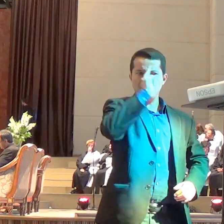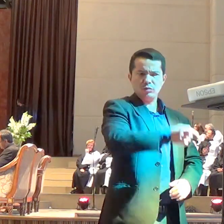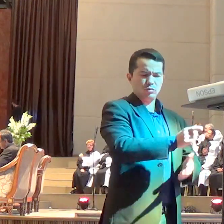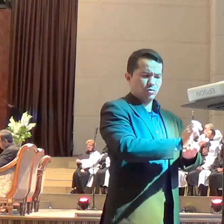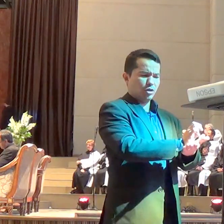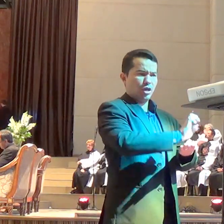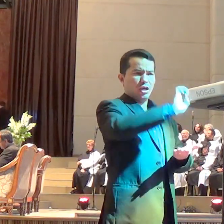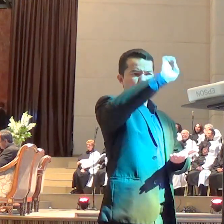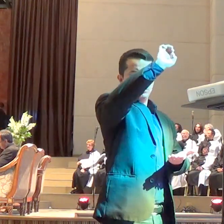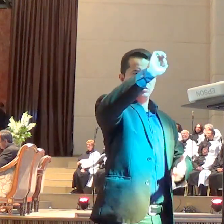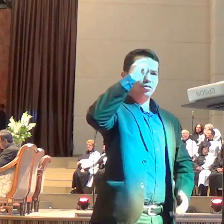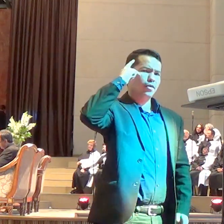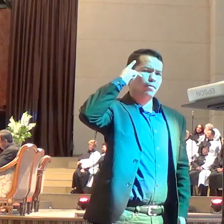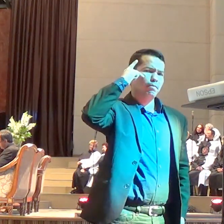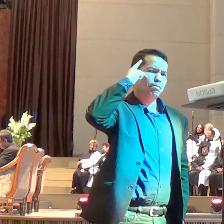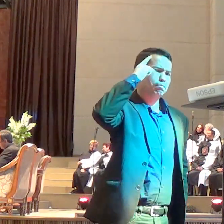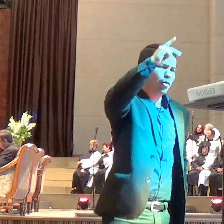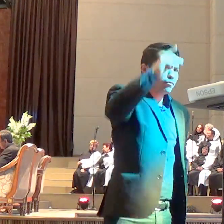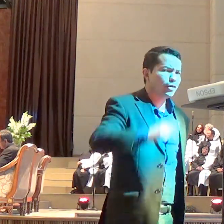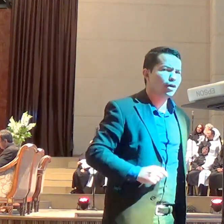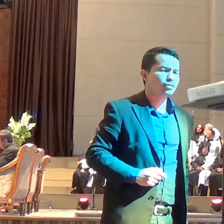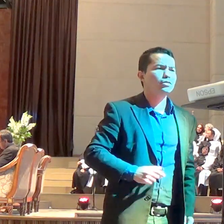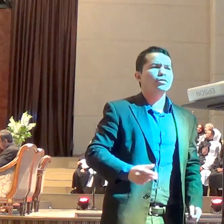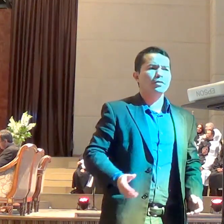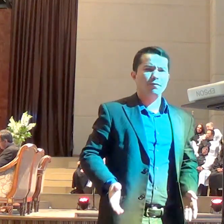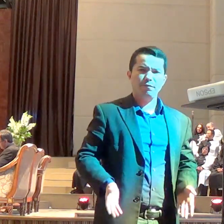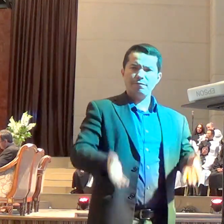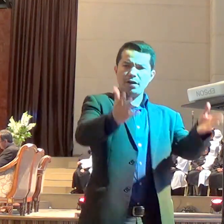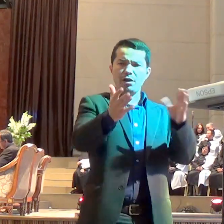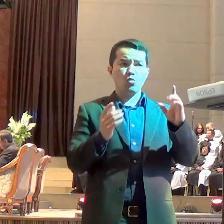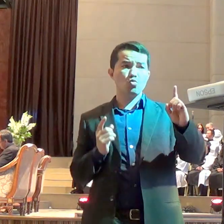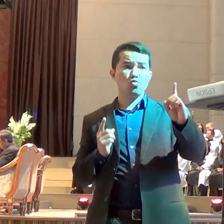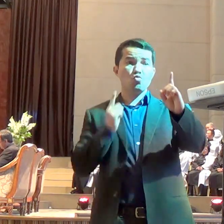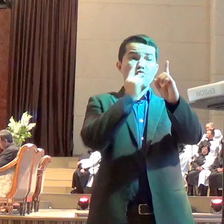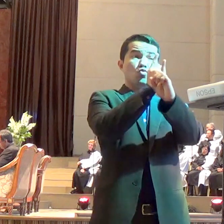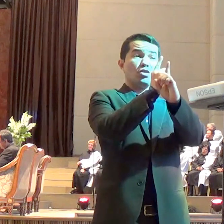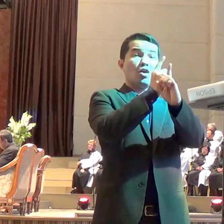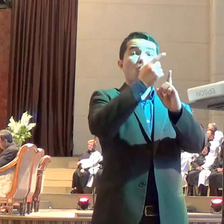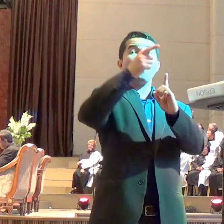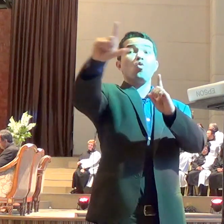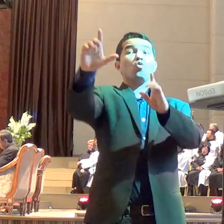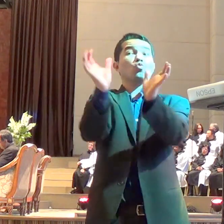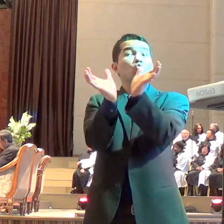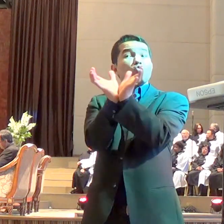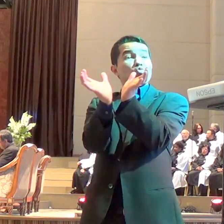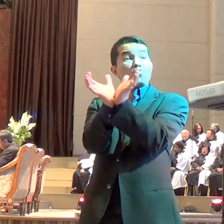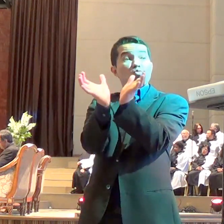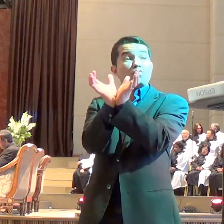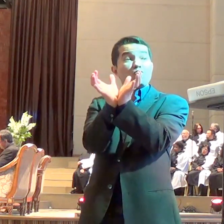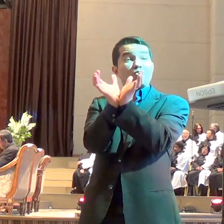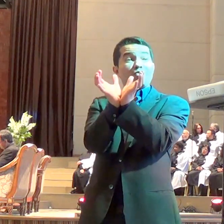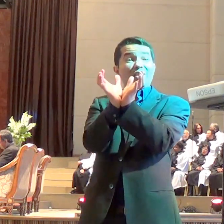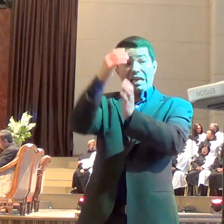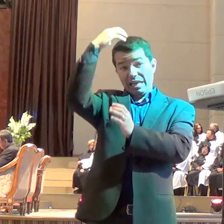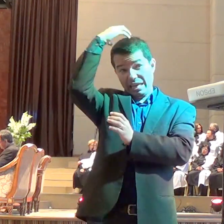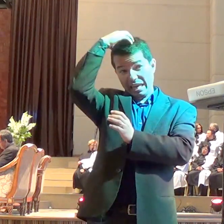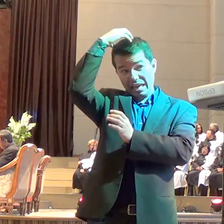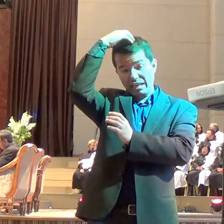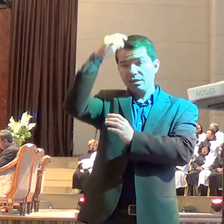profeta de Tisbé, fosse encontrar-se com os mensageiros do rei Acasias e lhes perguntasse